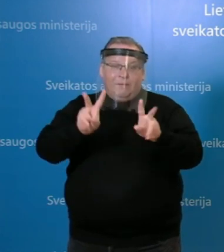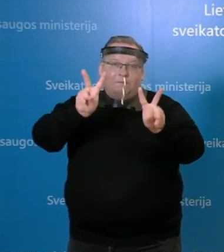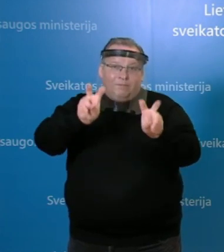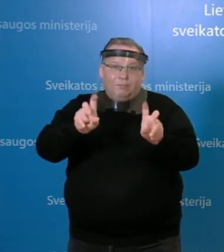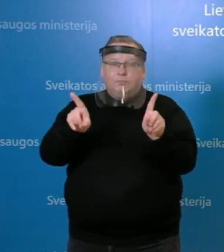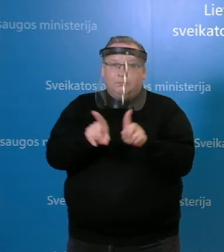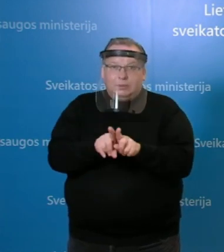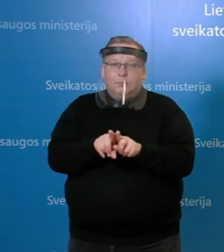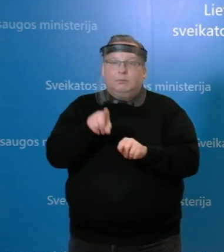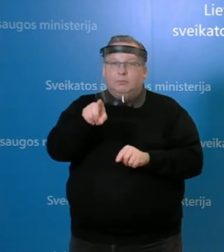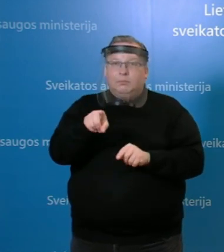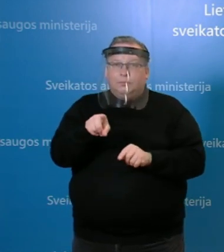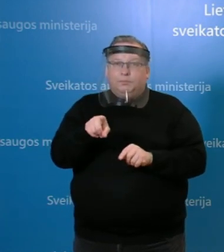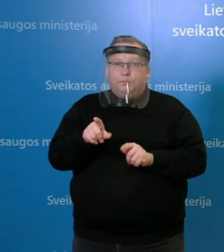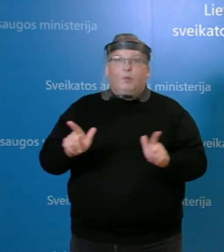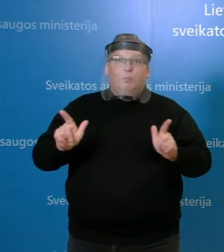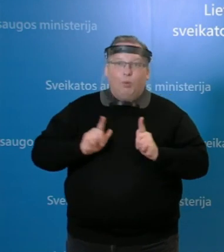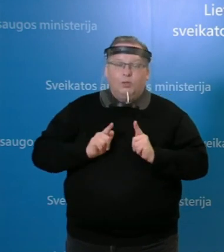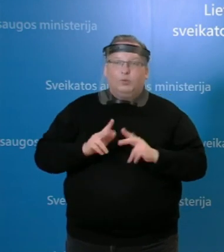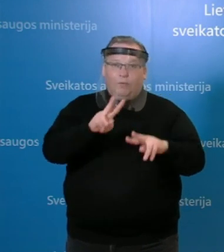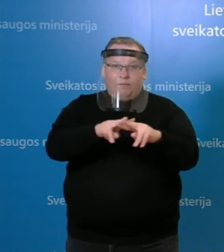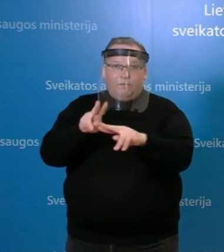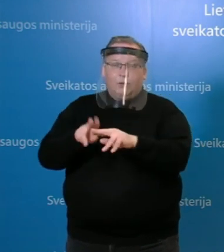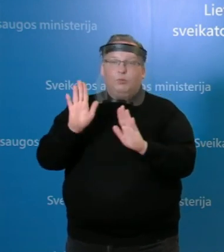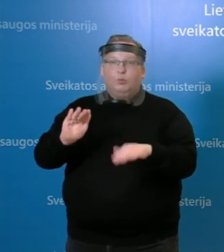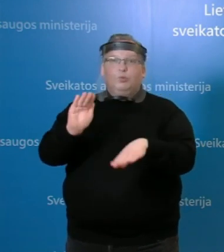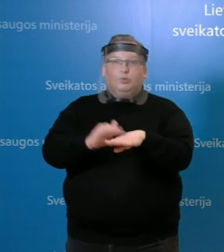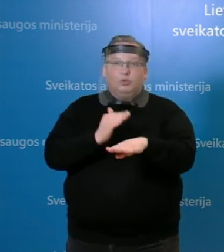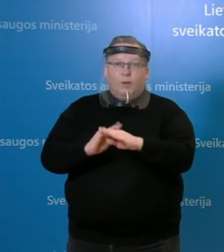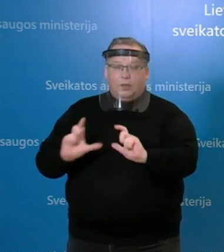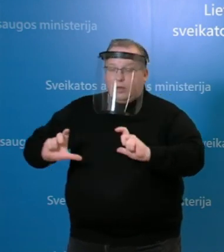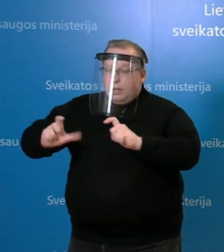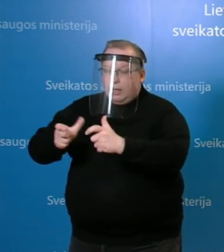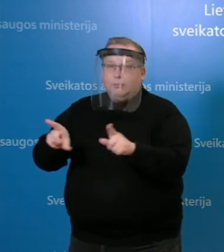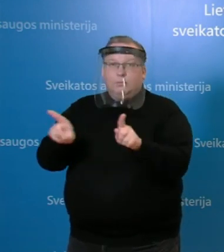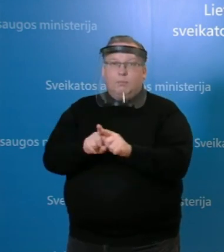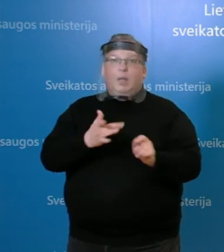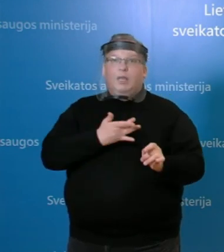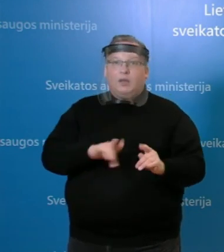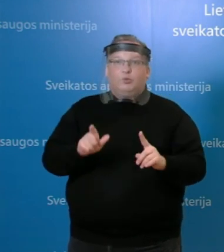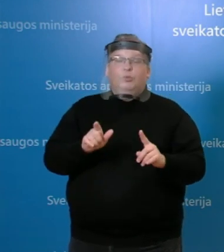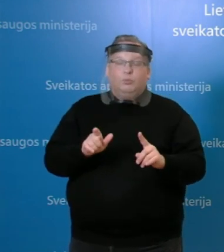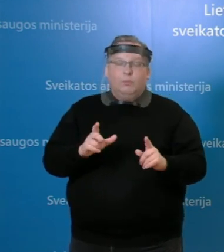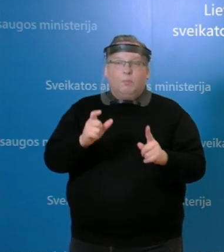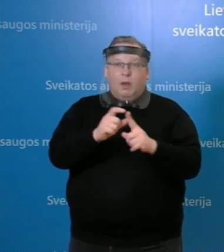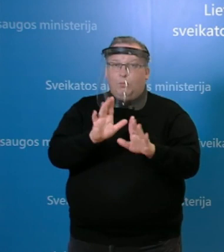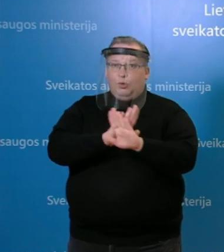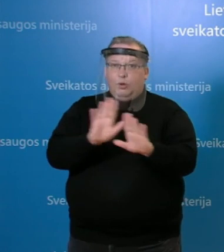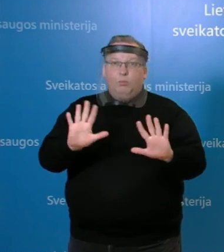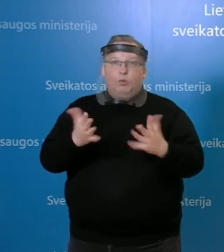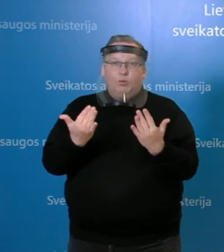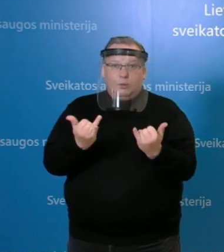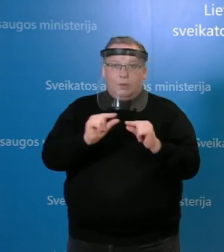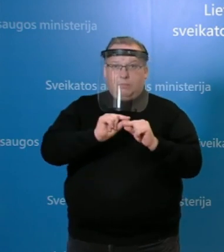reikšmė turi tais atvejais, jeigu karantinas būtų sušvelnintas ir tokių grežtų priemonių nebūtų imtasi, kokios